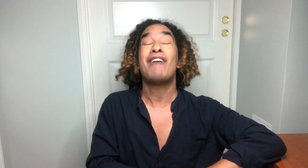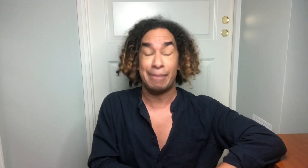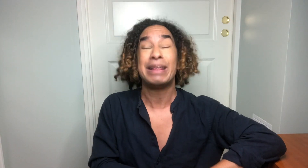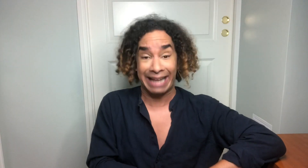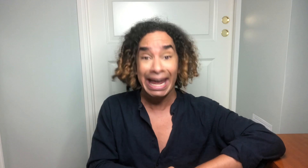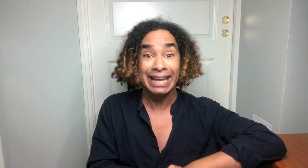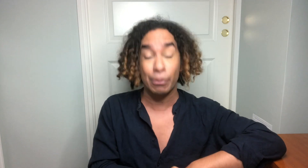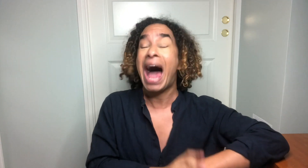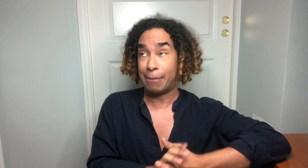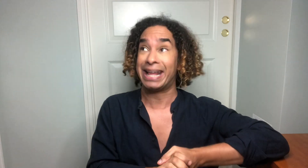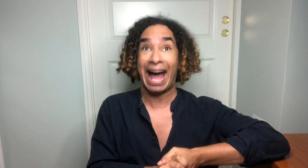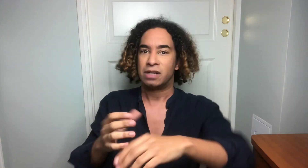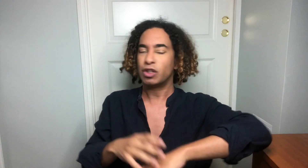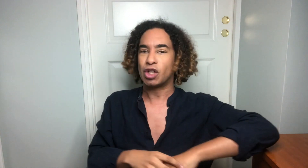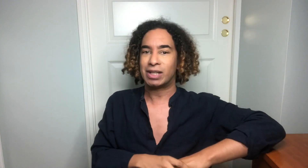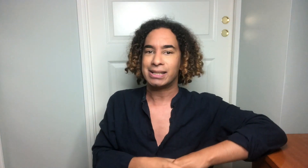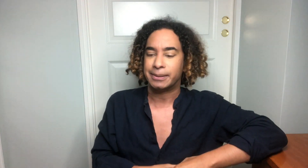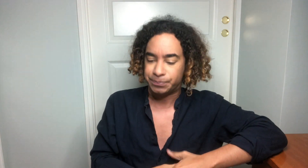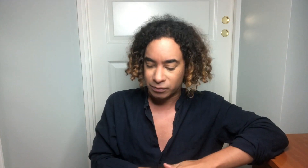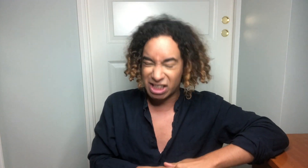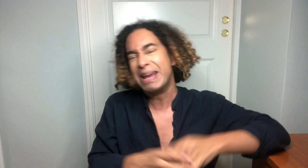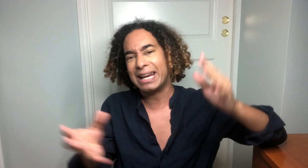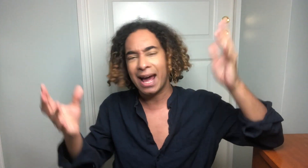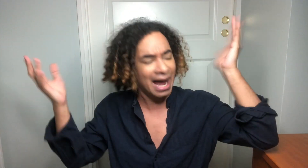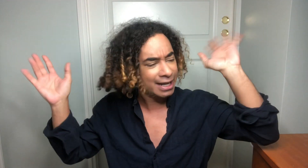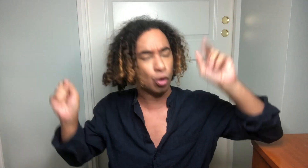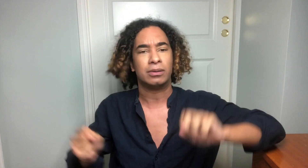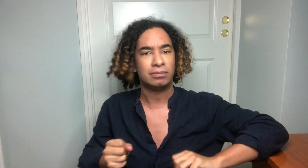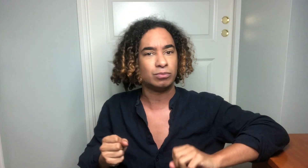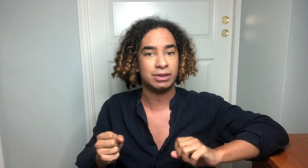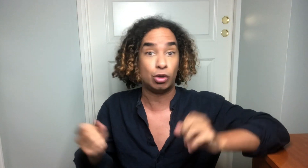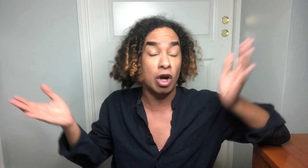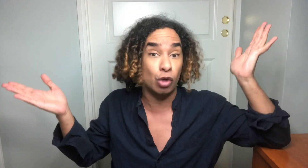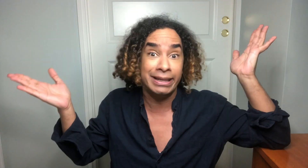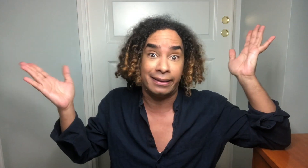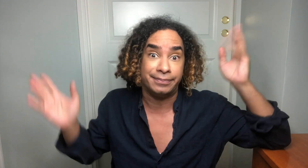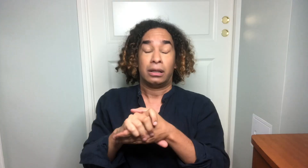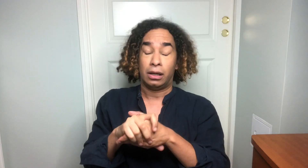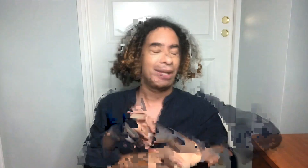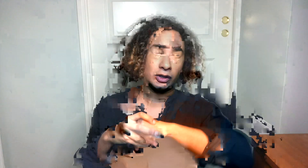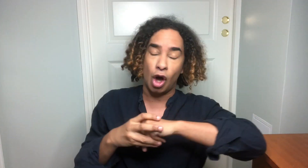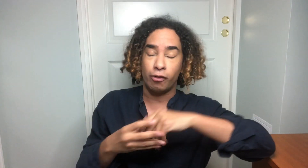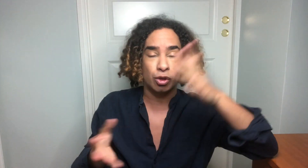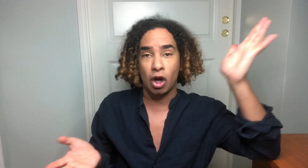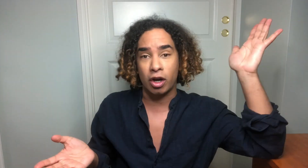være med på dette her. Jeg bare er med på dette her. Fantastisk. Smile er liko. Tror kanskje hun vinner. Og så har vi jo stakka